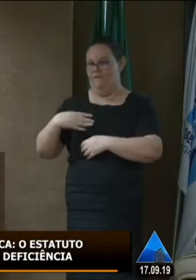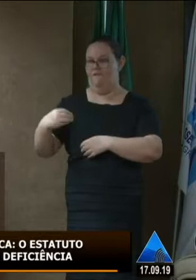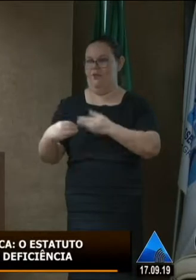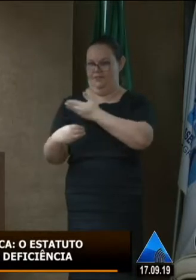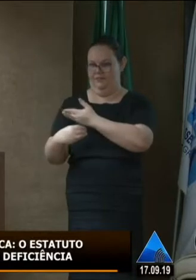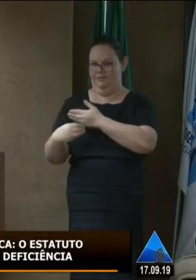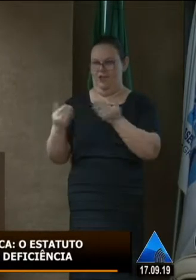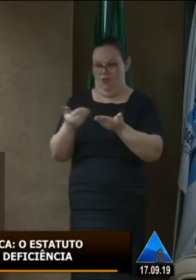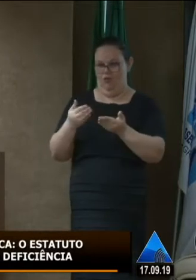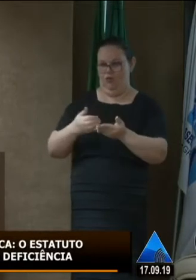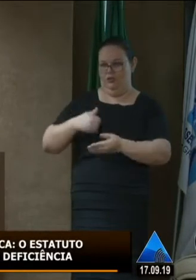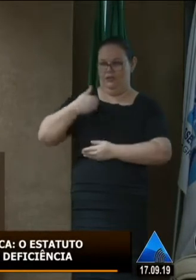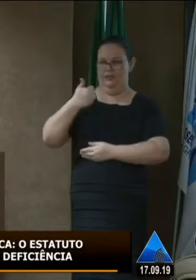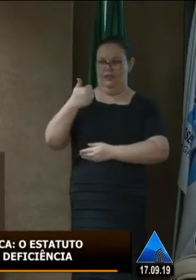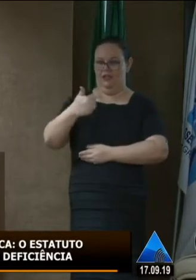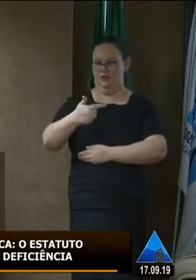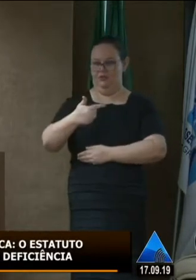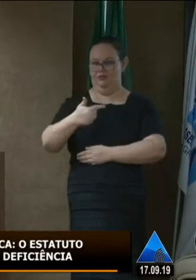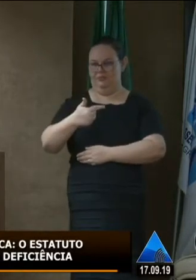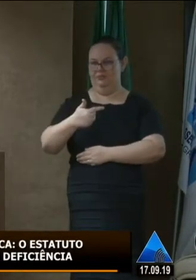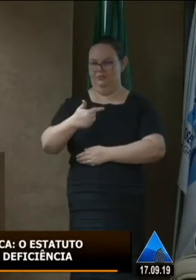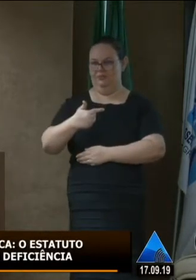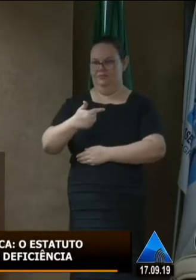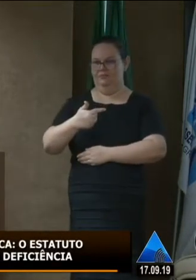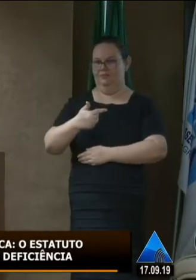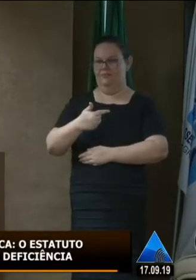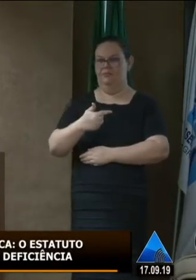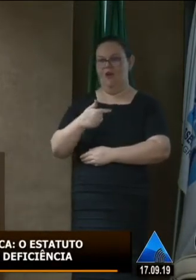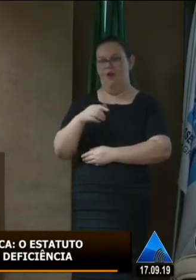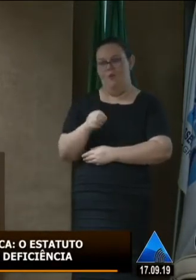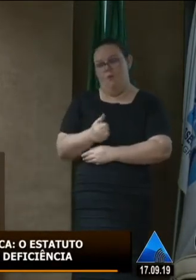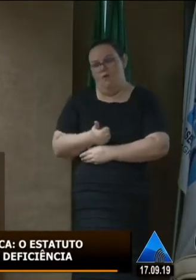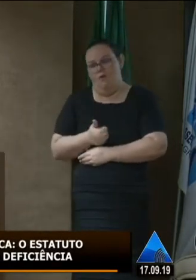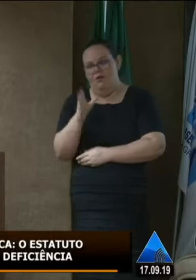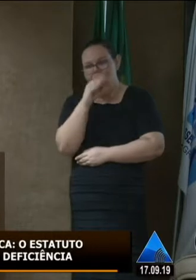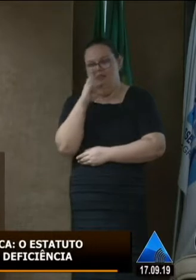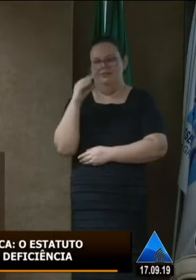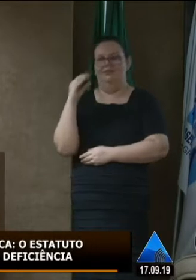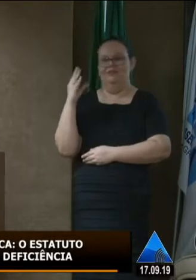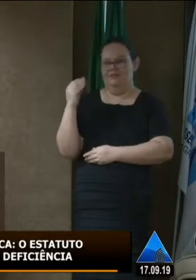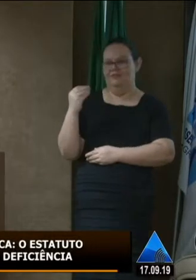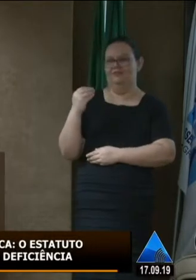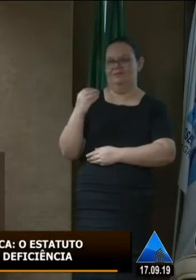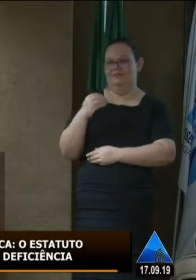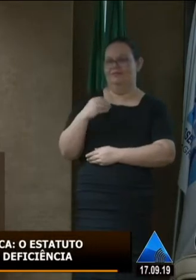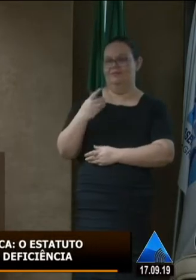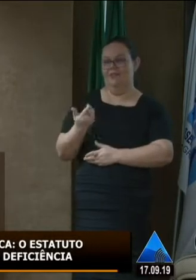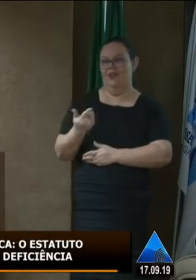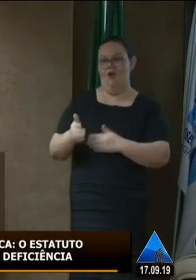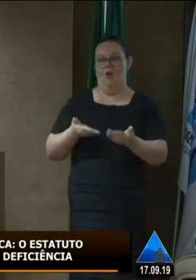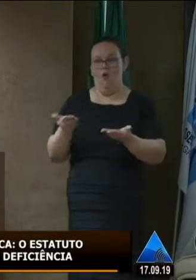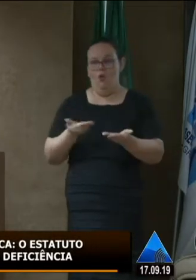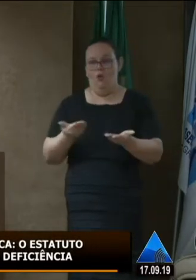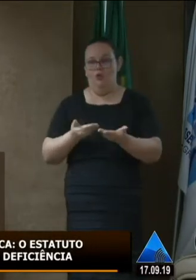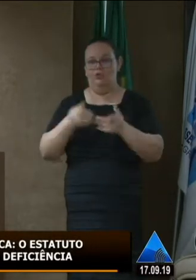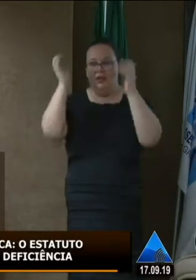hoje tem 12 anos, está às portas de uma adolescência. Tratar hoje do transtorno do espectro